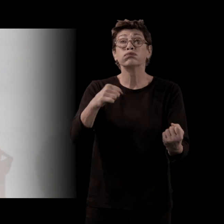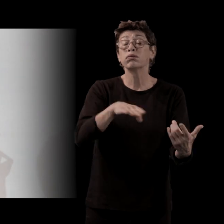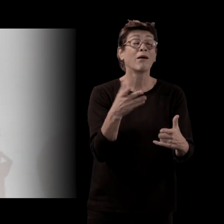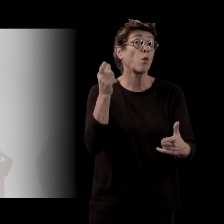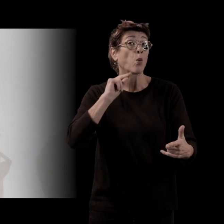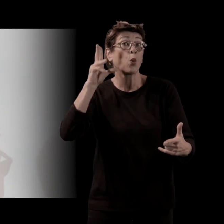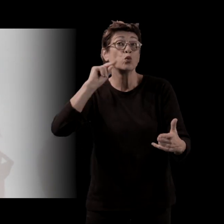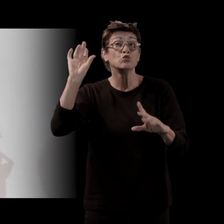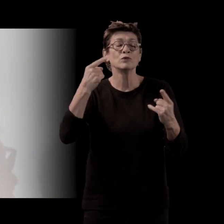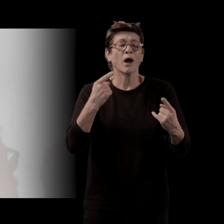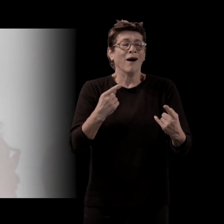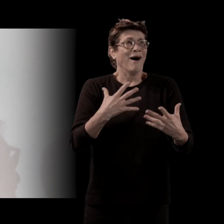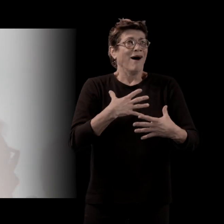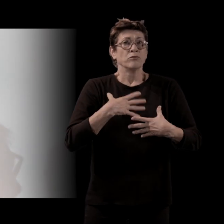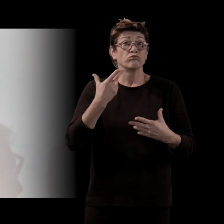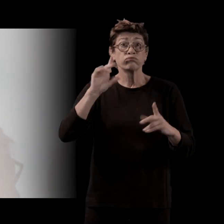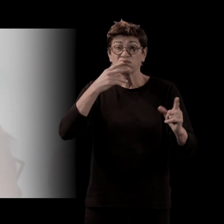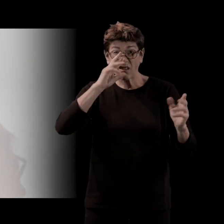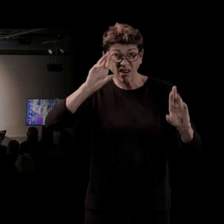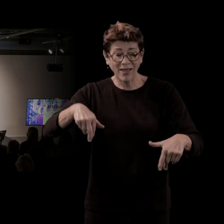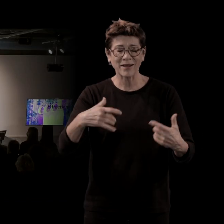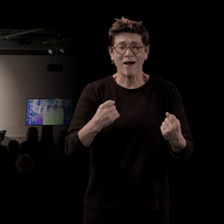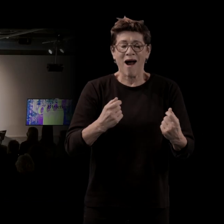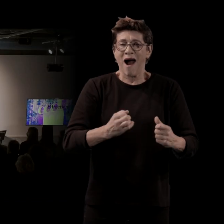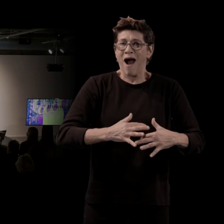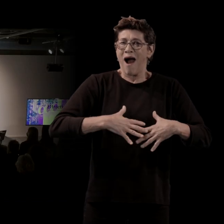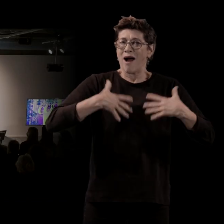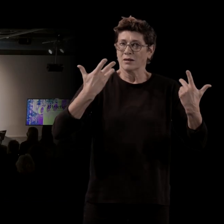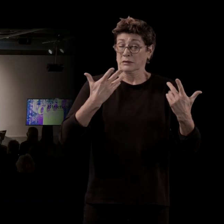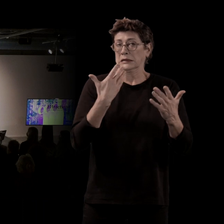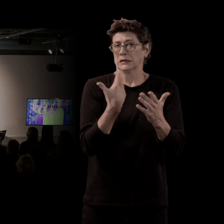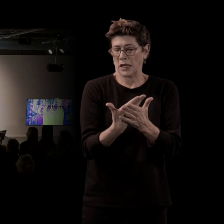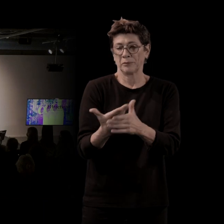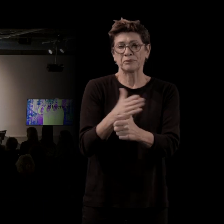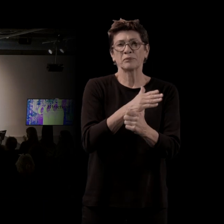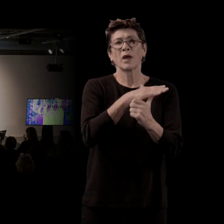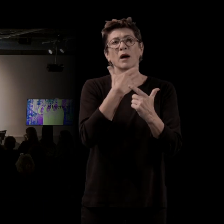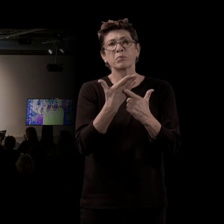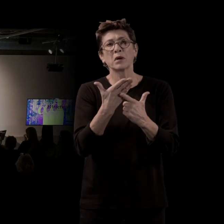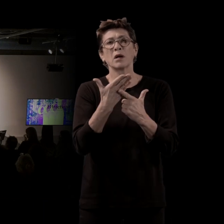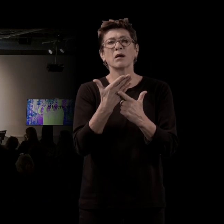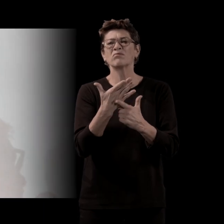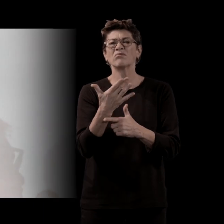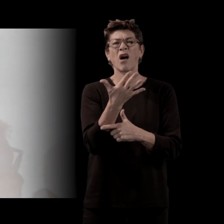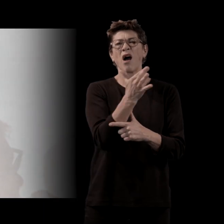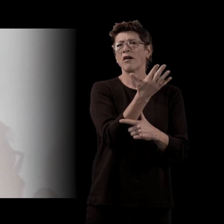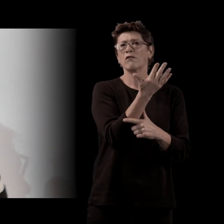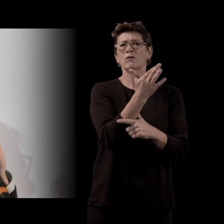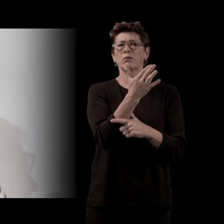musique qui n'a l'air de rien. Donc, il y avait ça et puis au fur et mesure, ces deux Frances qui s'affrontent, ces deux personnages qui